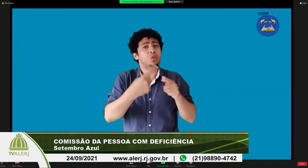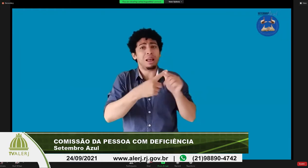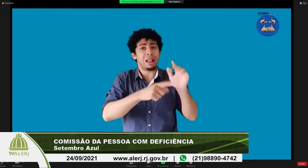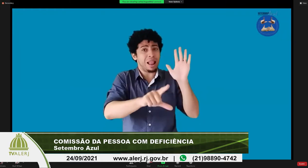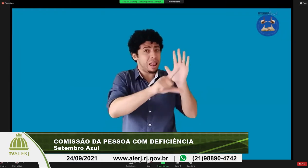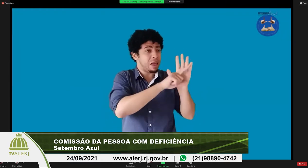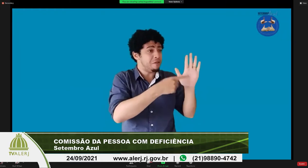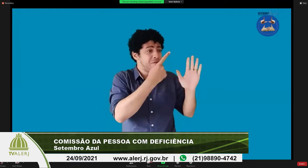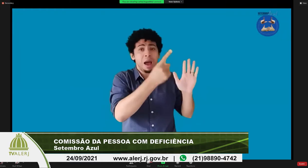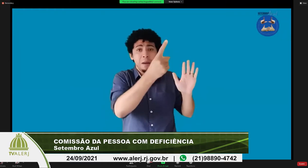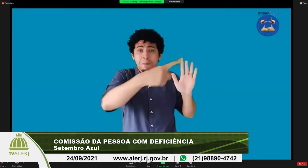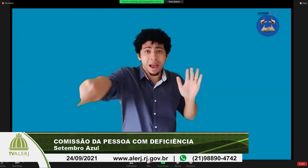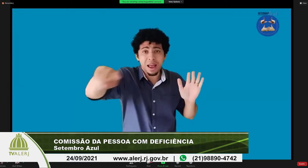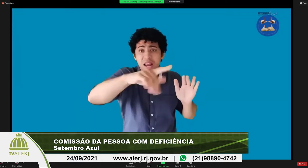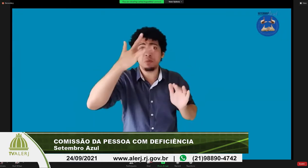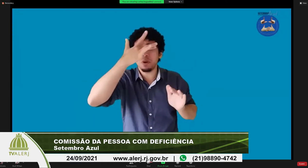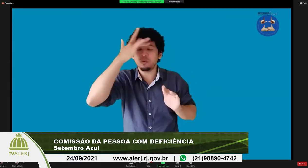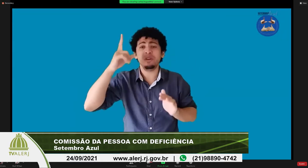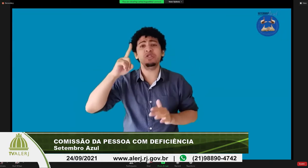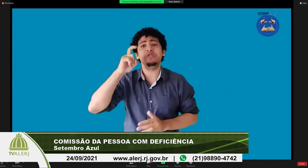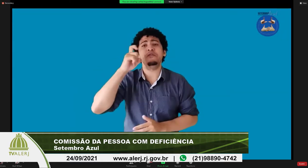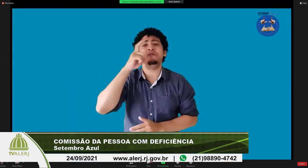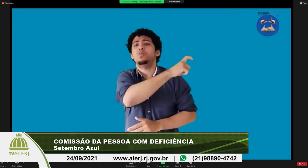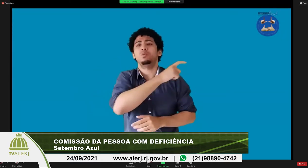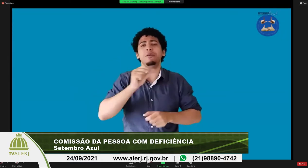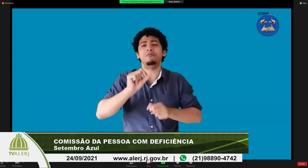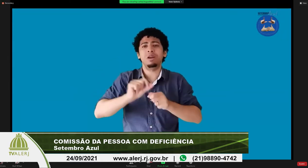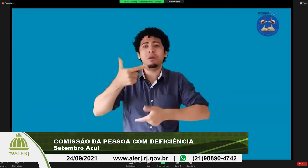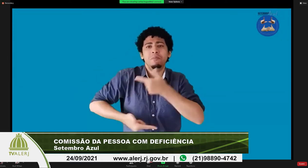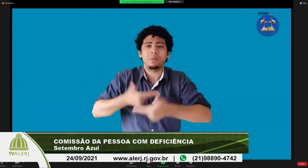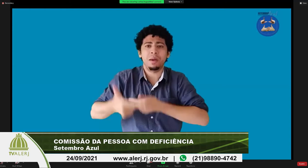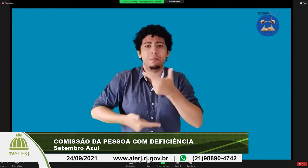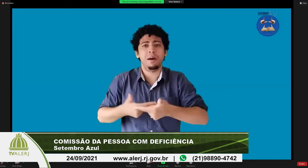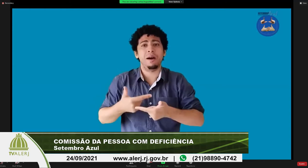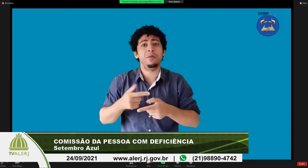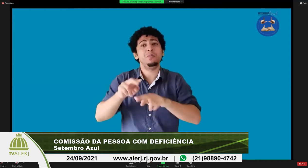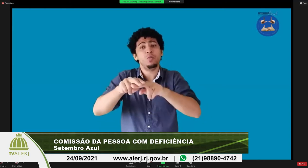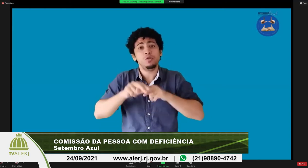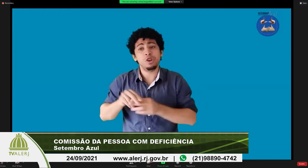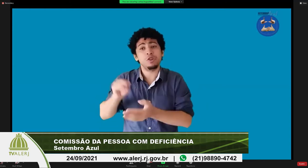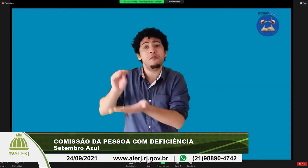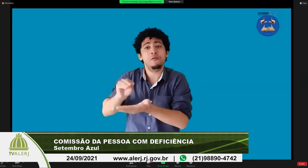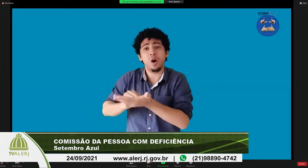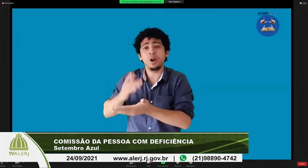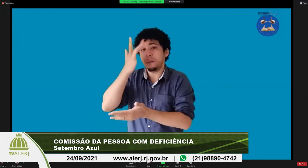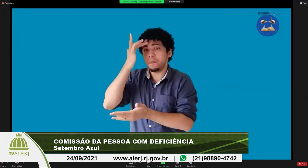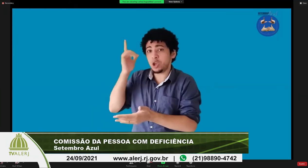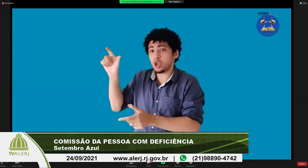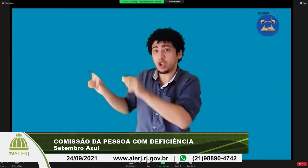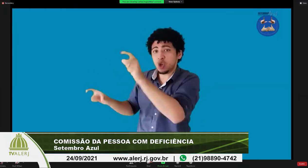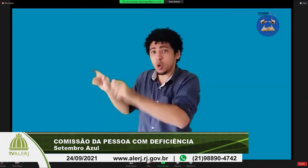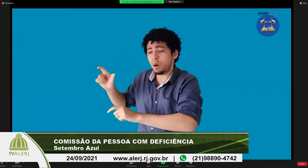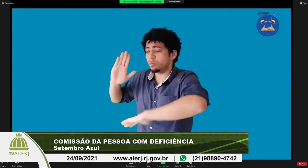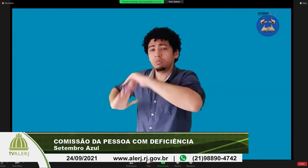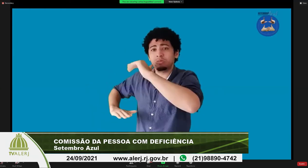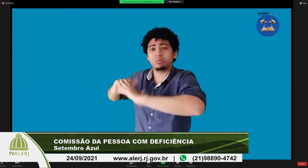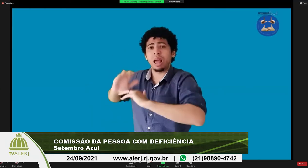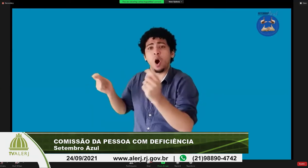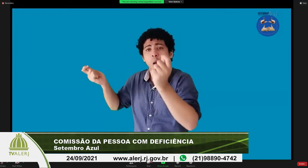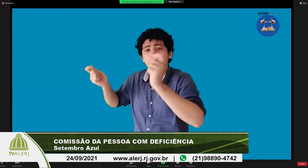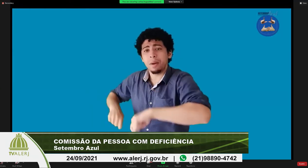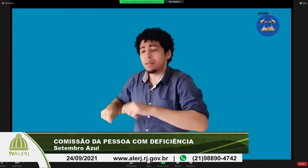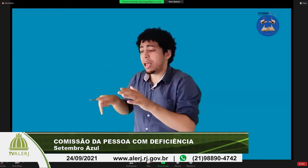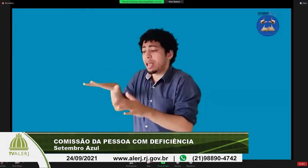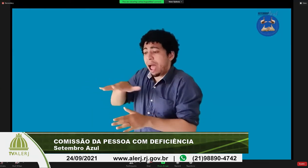pessoas surdas então esse projeto de lei ele traz em si essas questões traz essas ambientações das dificuldades e das propostas que possamos resolver